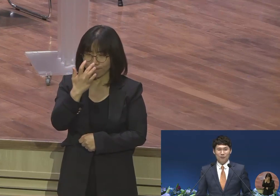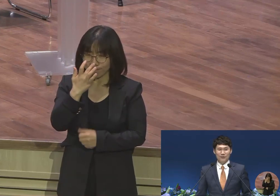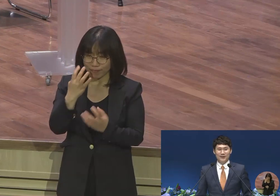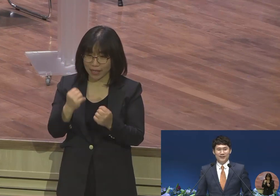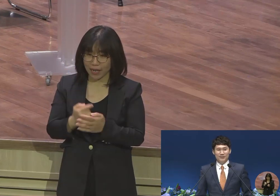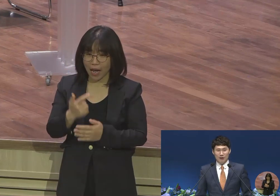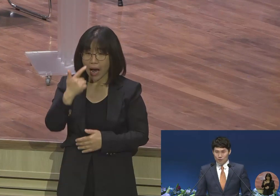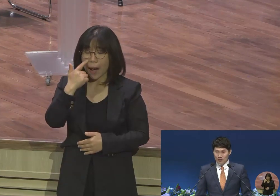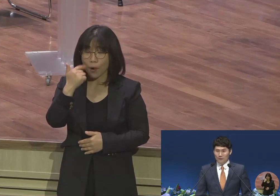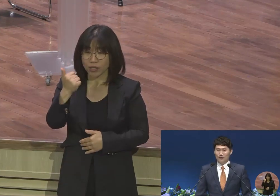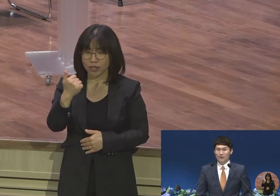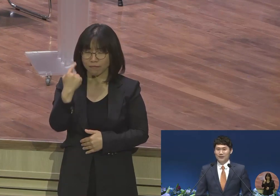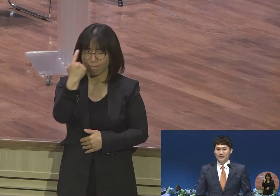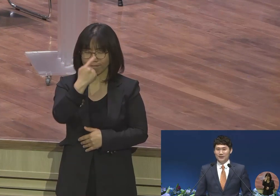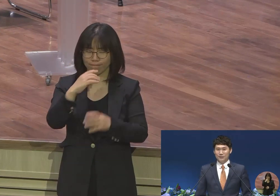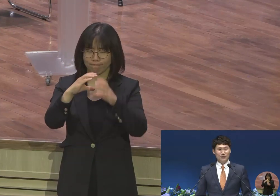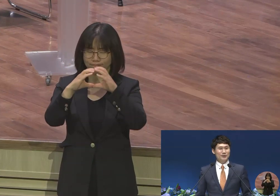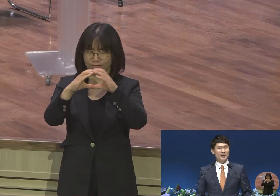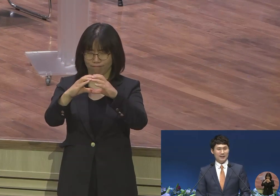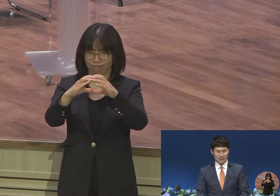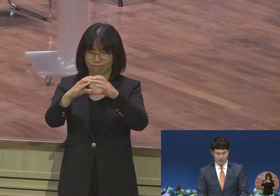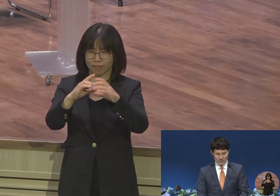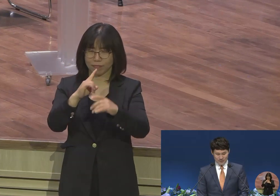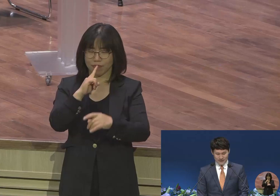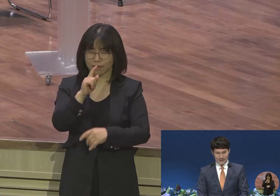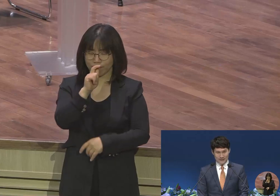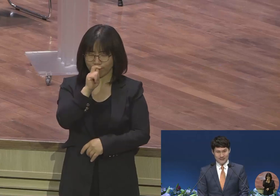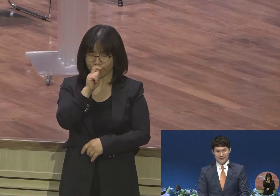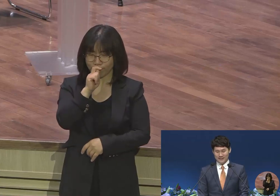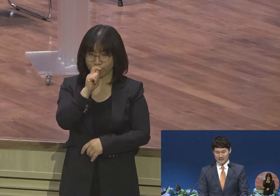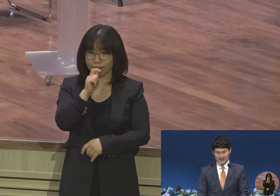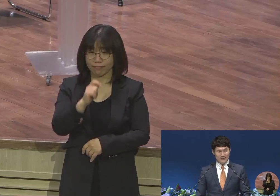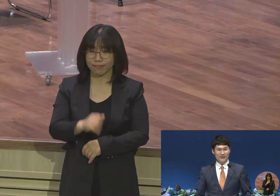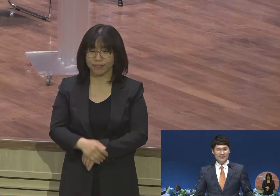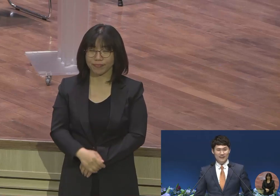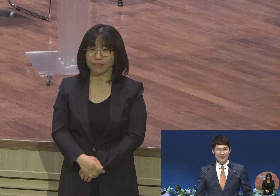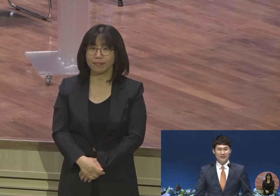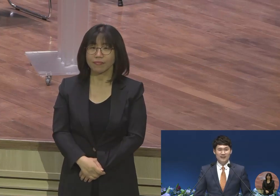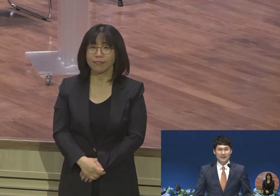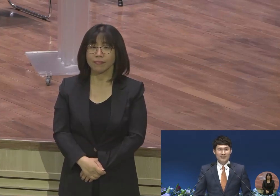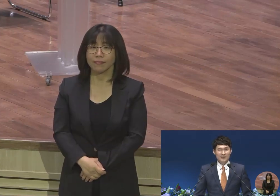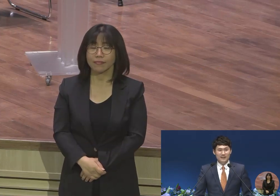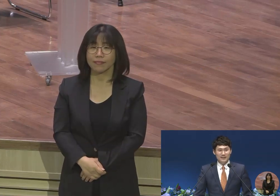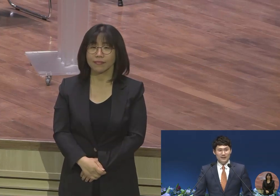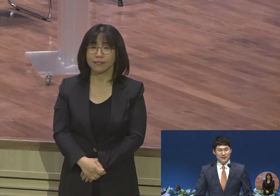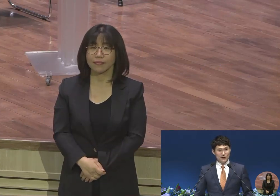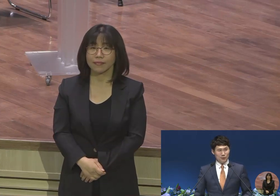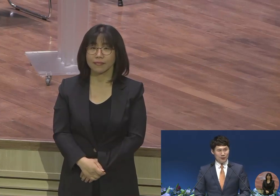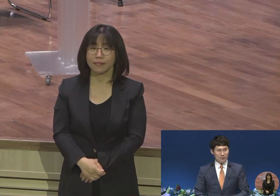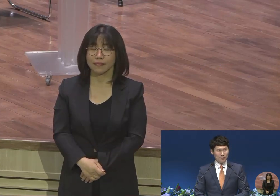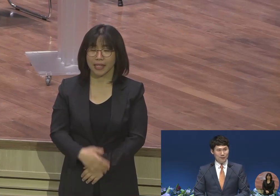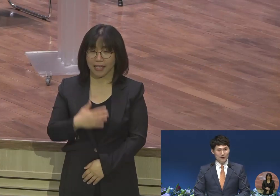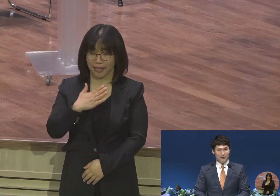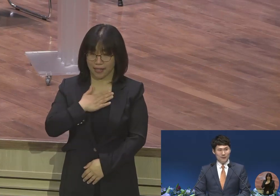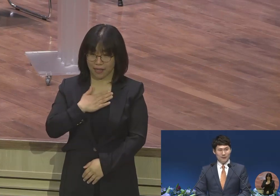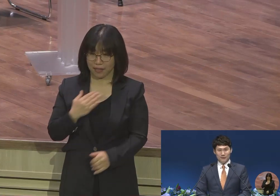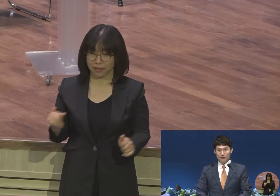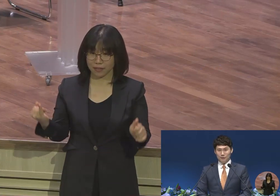과묵하고 표현 잘 안 하고 그런 것 같은데 제가 이렇게 결혼하고 보통